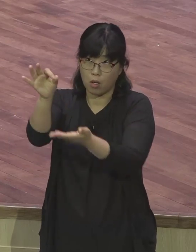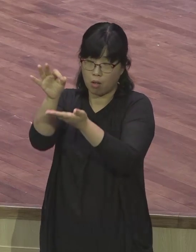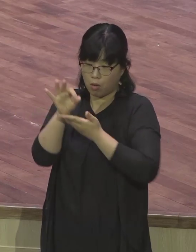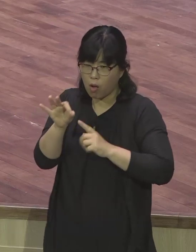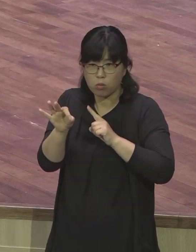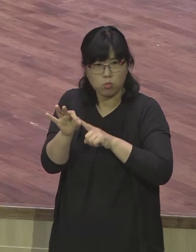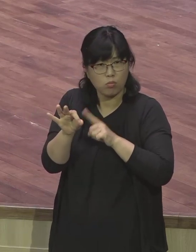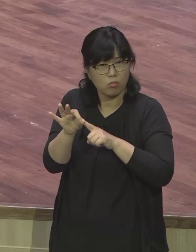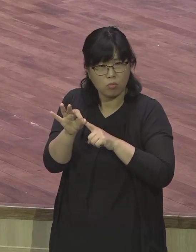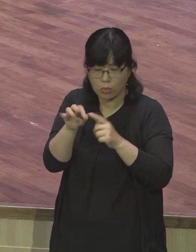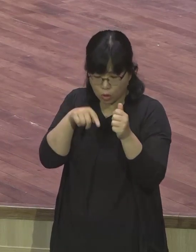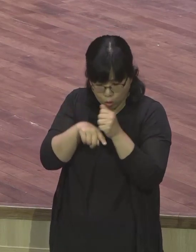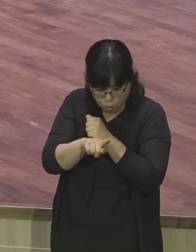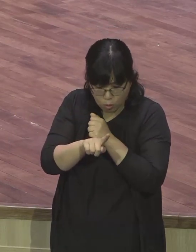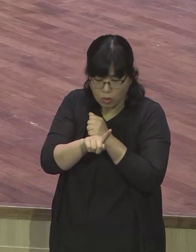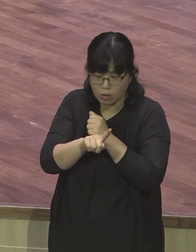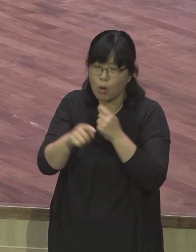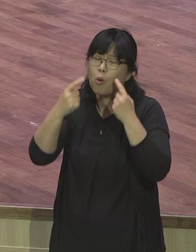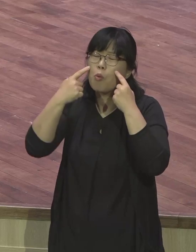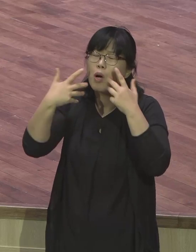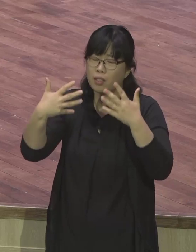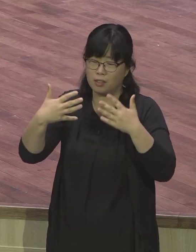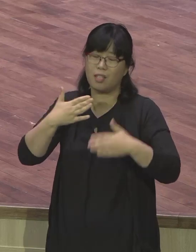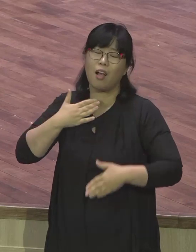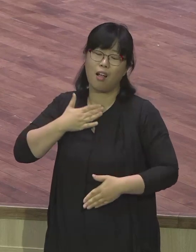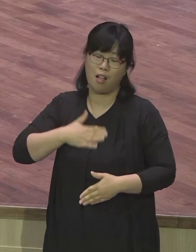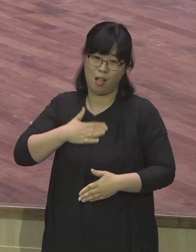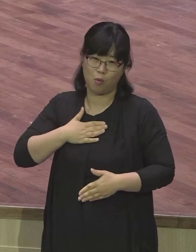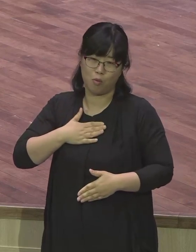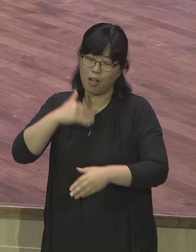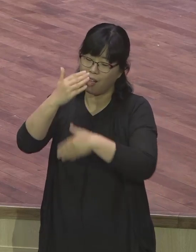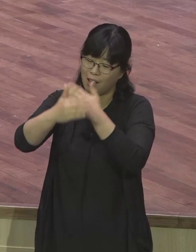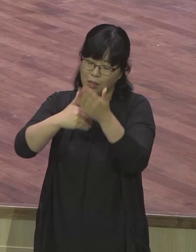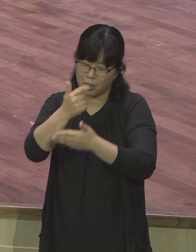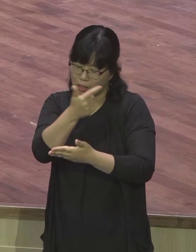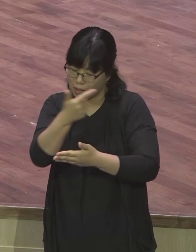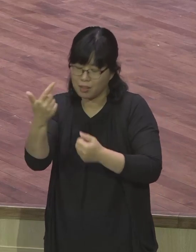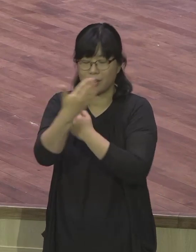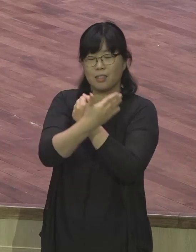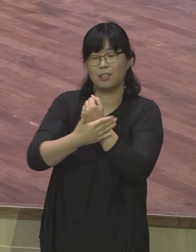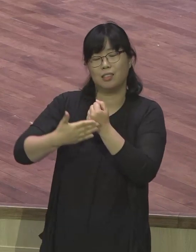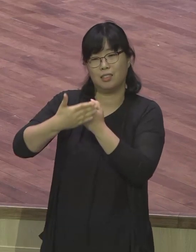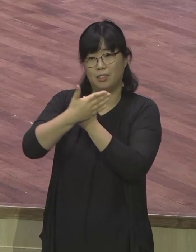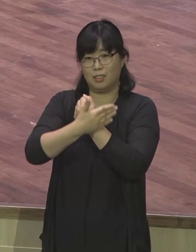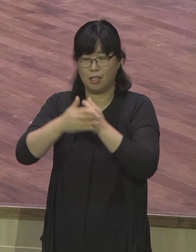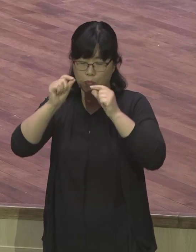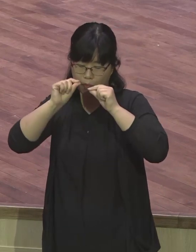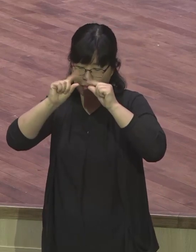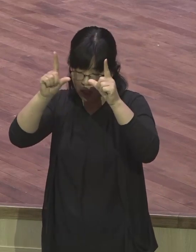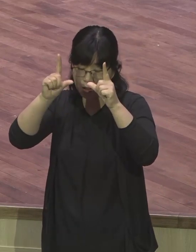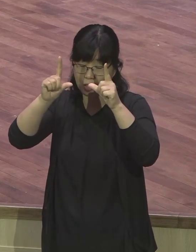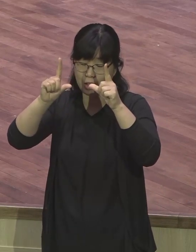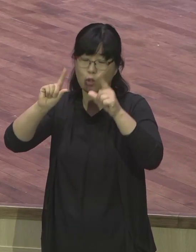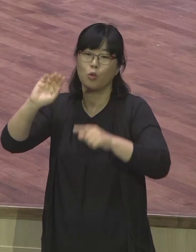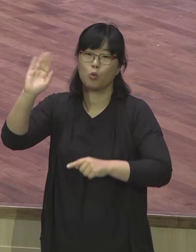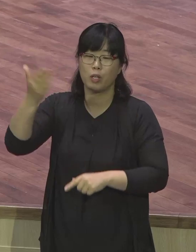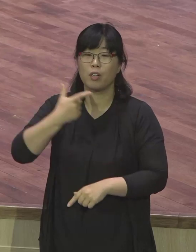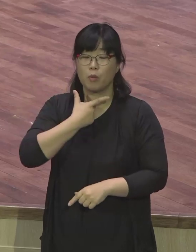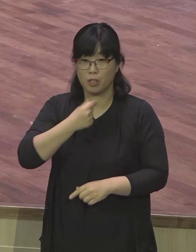랩런트대를 놓고 기도하면서 하나님께 큰 은혜를 받고 또 언약의 말씀을 붙잡는 대회가 되기를 바랍니다. 오늘 함께 은혜